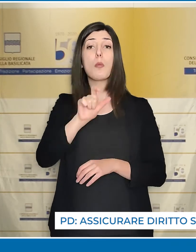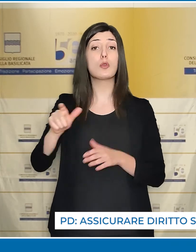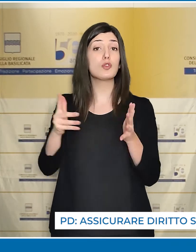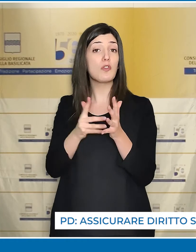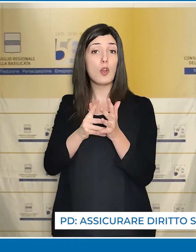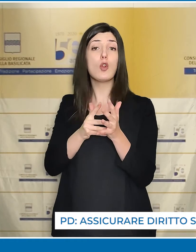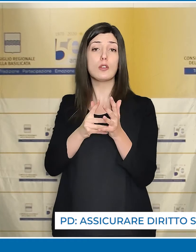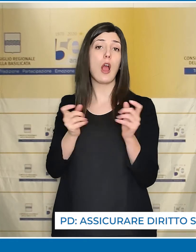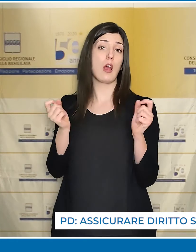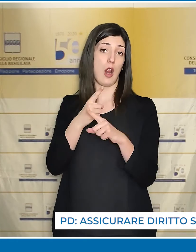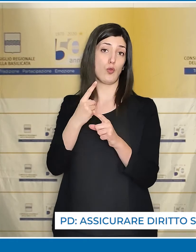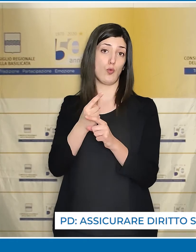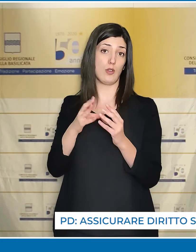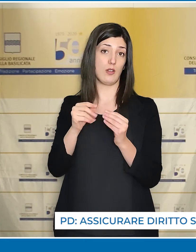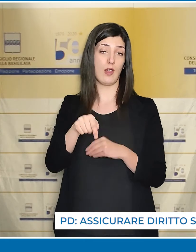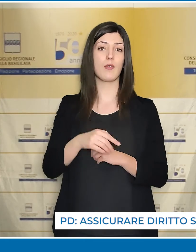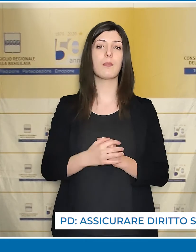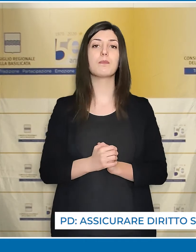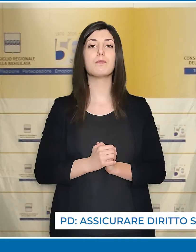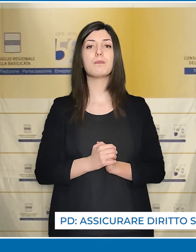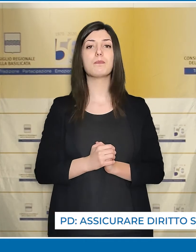gratuite agli indigenti.